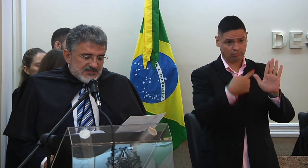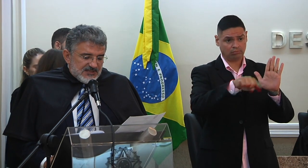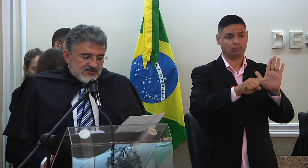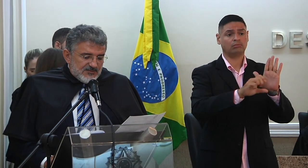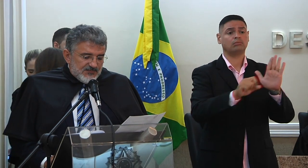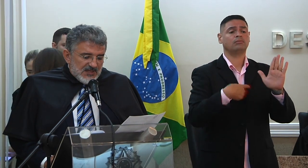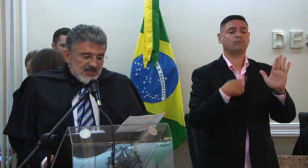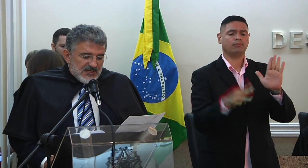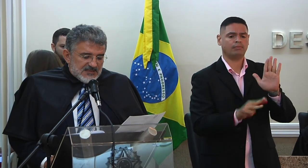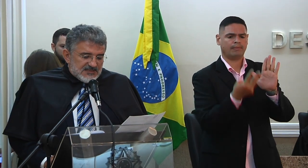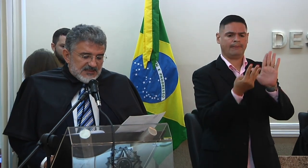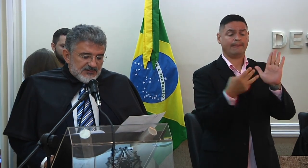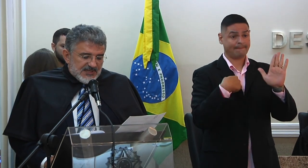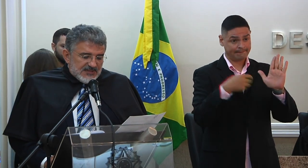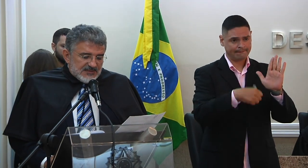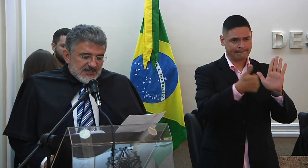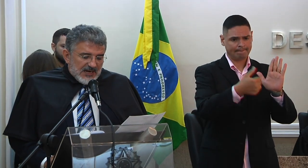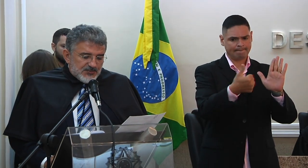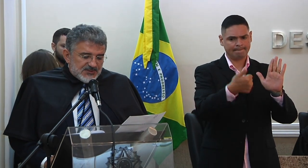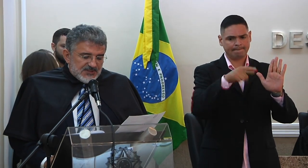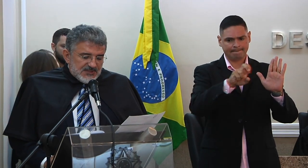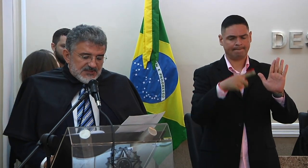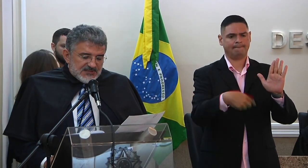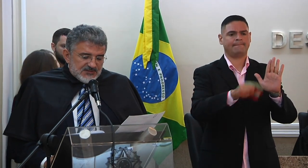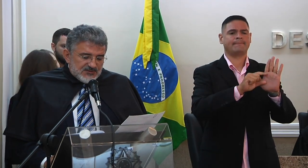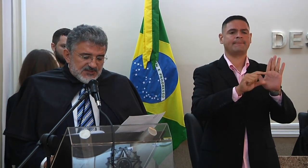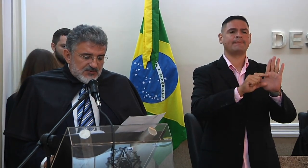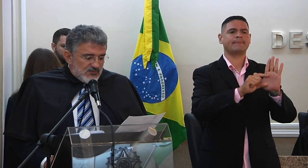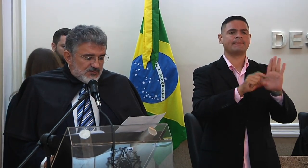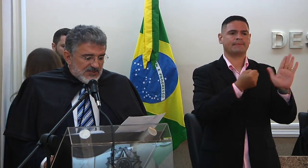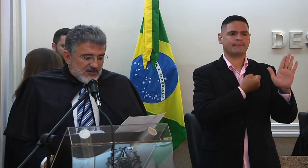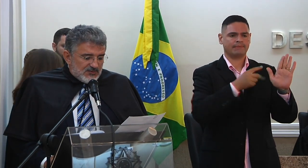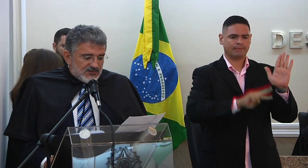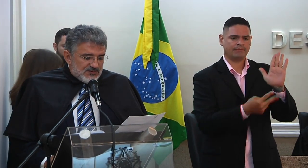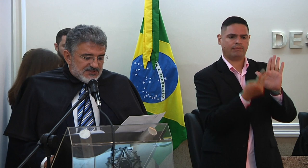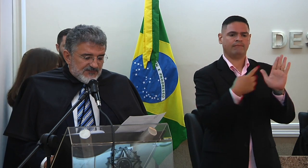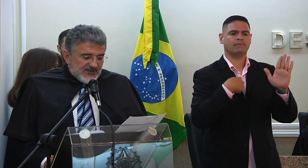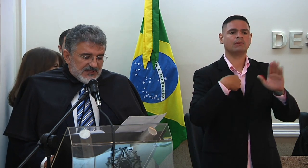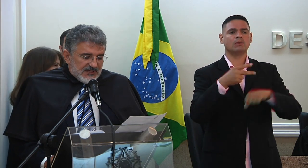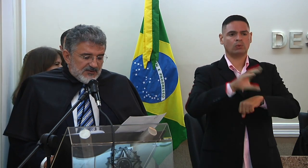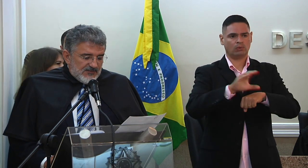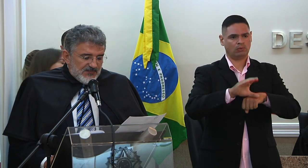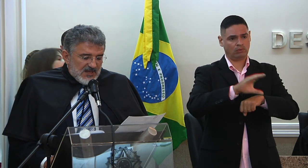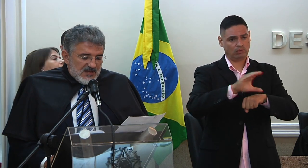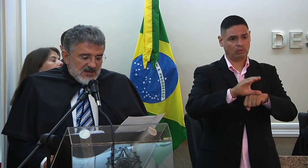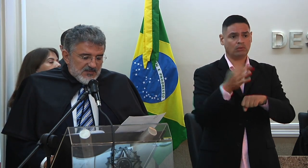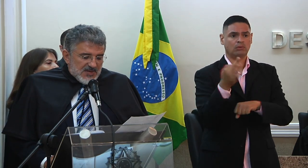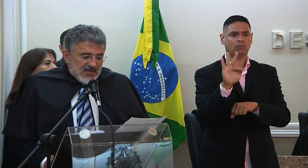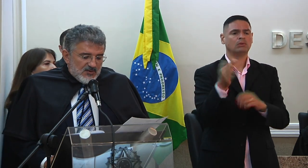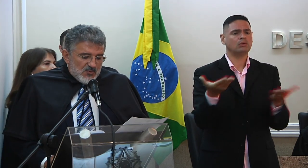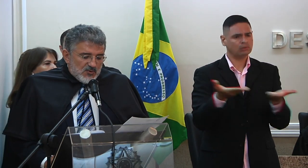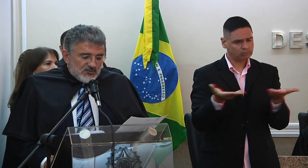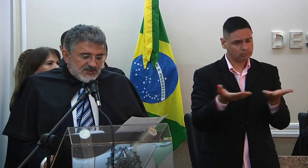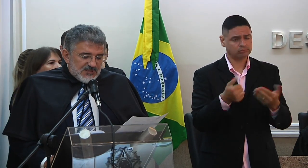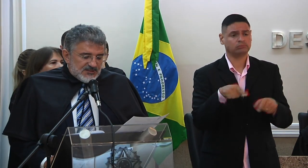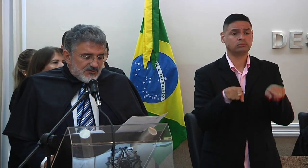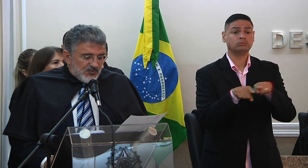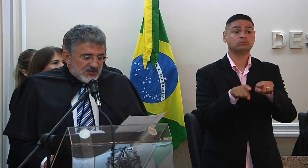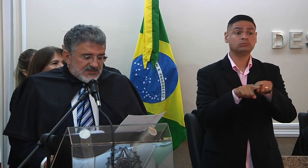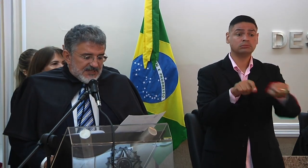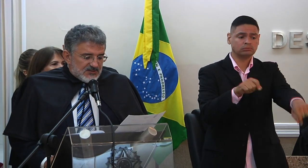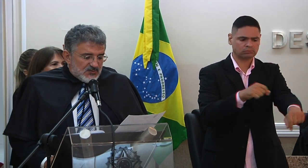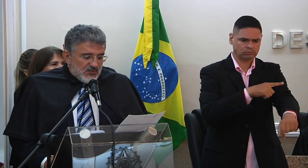inciso inciso terceiro e 115 caput inciso segundo da constituição federal bem como